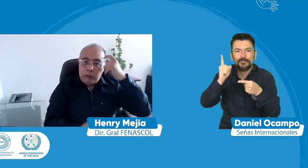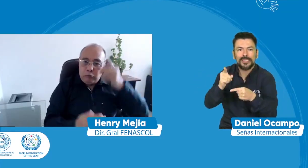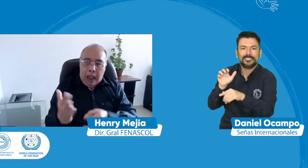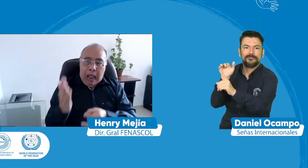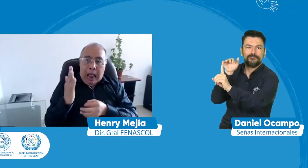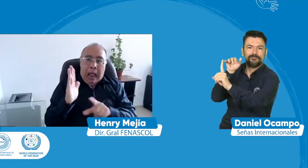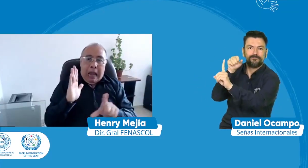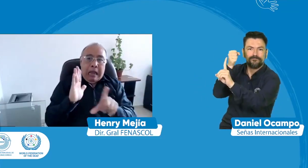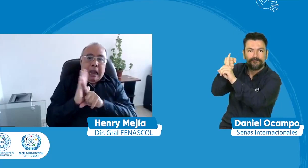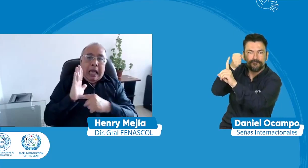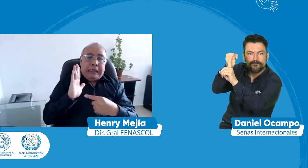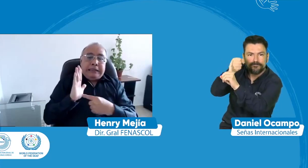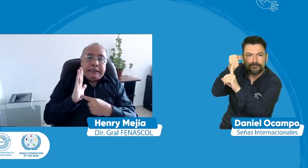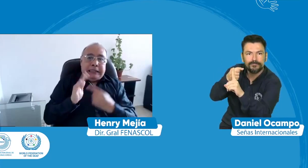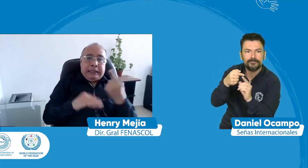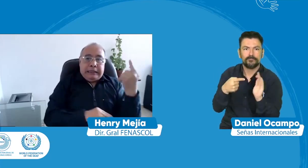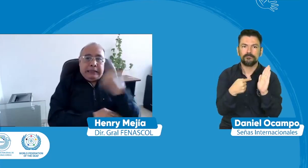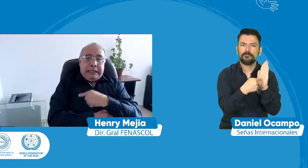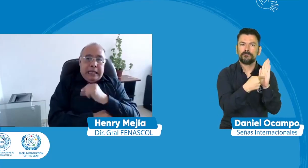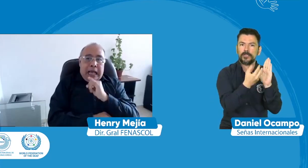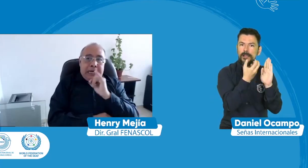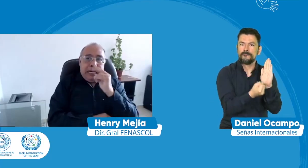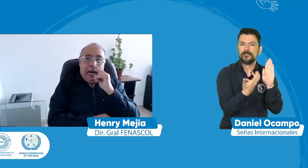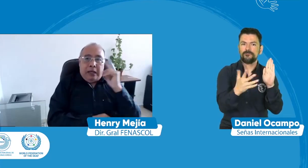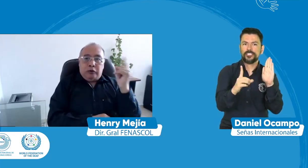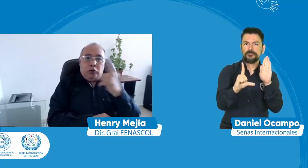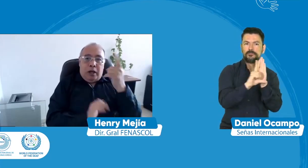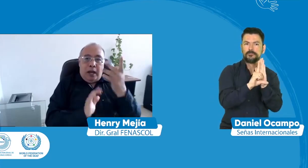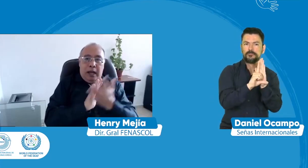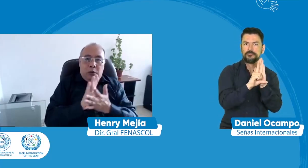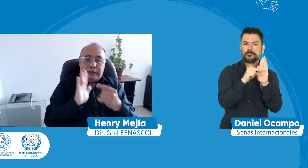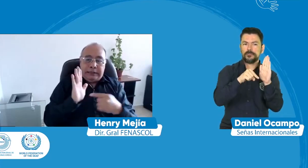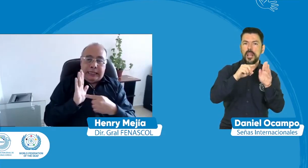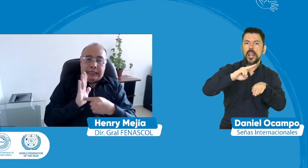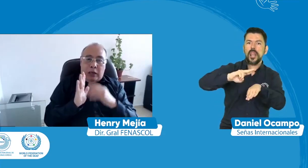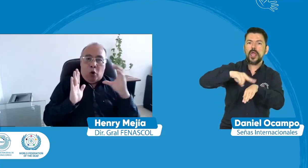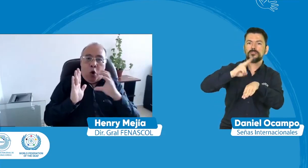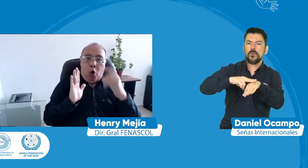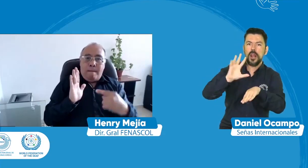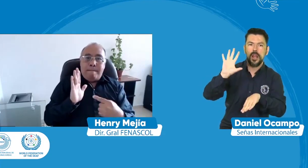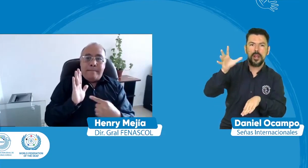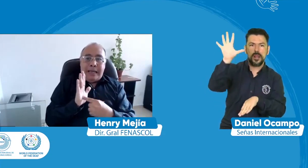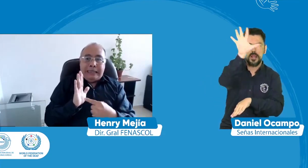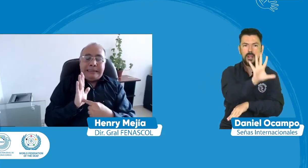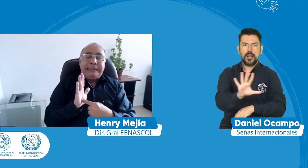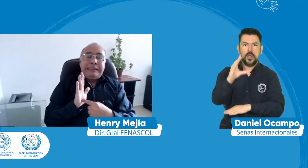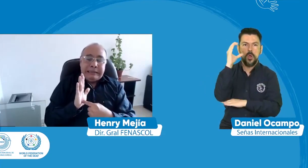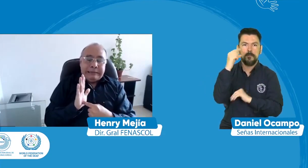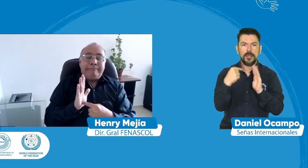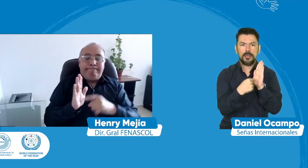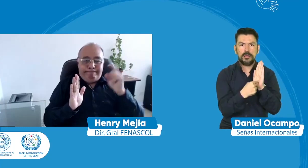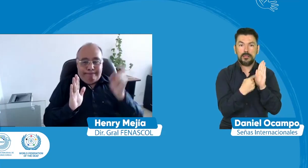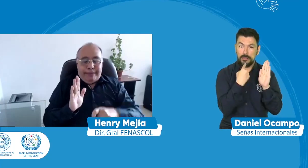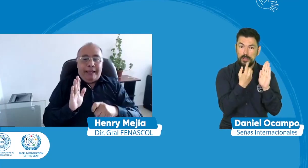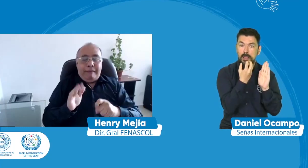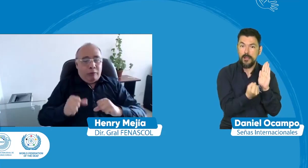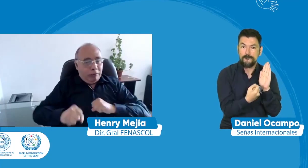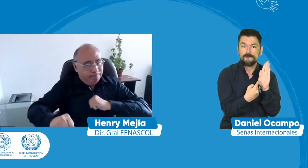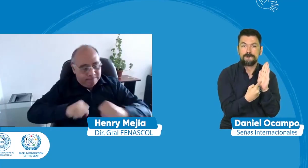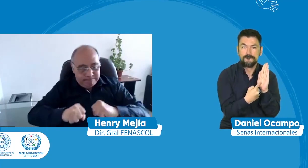incidencia para que pues vean estamos apoyados por estas leyes a nivel nacional y se celebra la lengua de